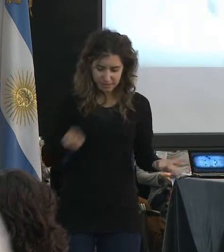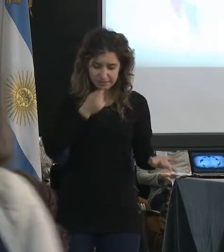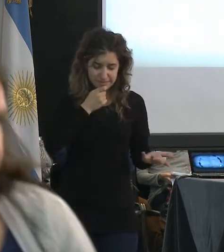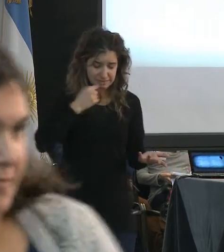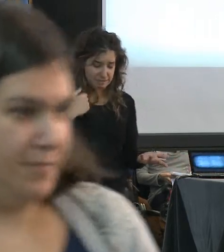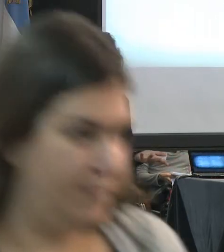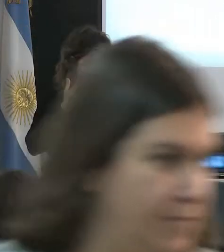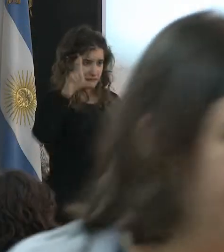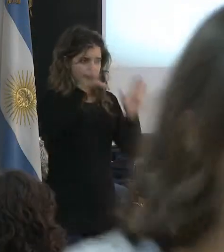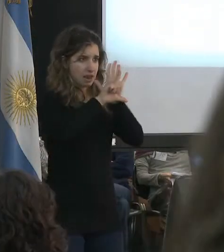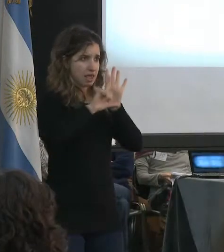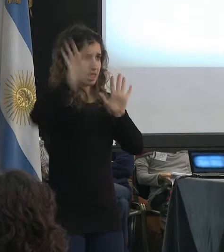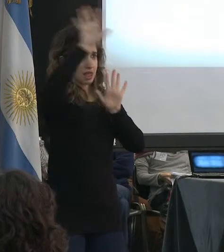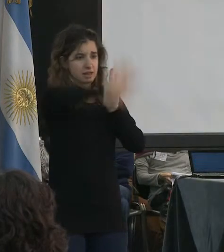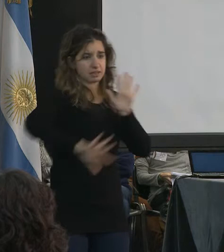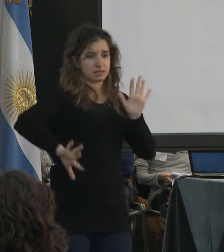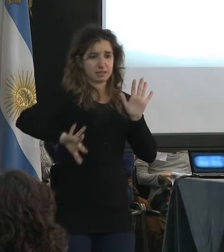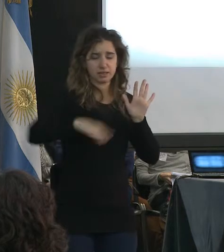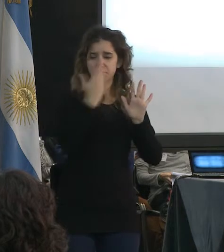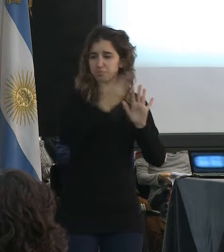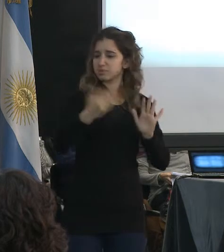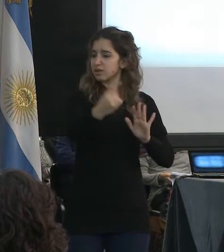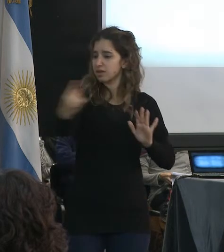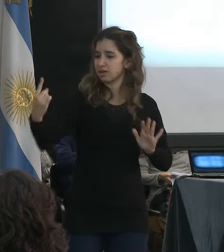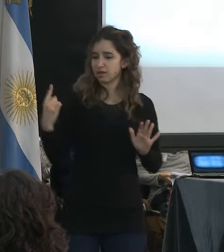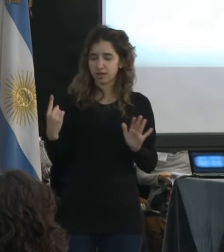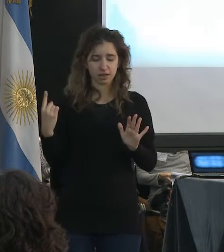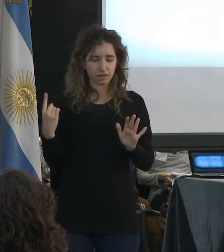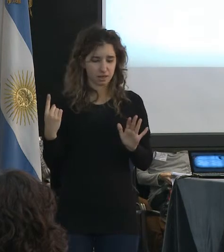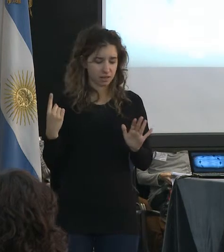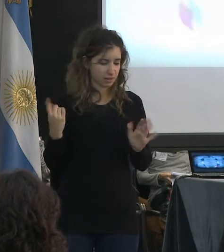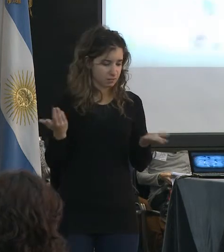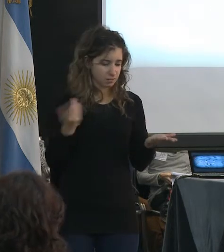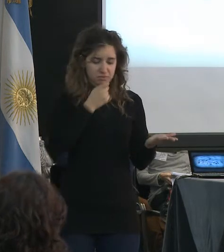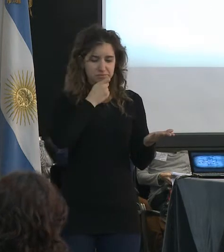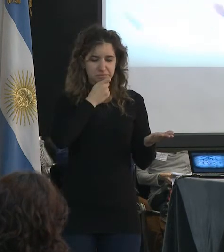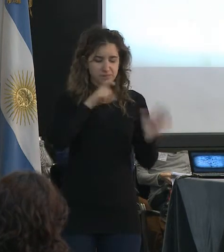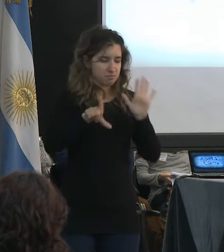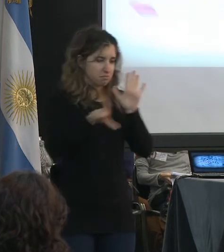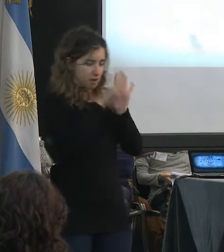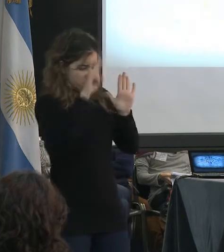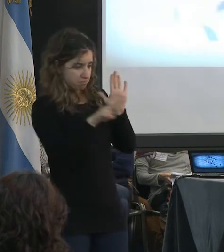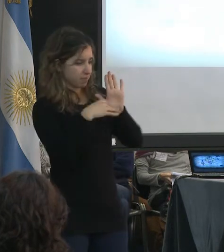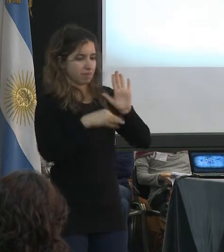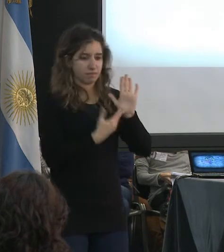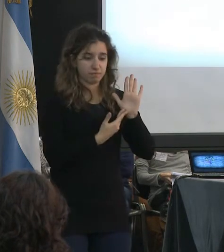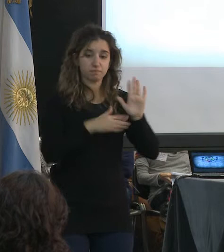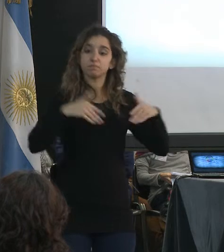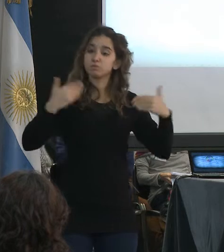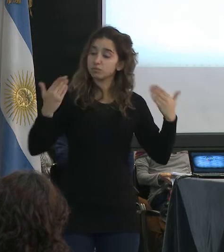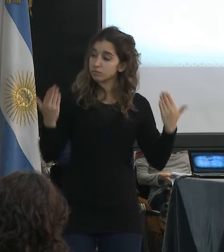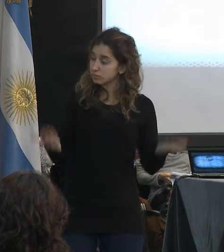tranquilamente cualquier vecino podía vender droga, porque también en una ley federal no pueden castigarlo. Afortunadamente, muchos municipios